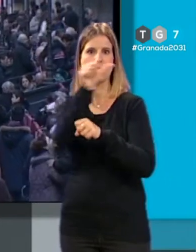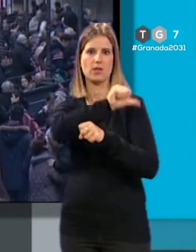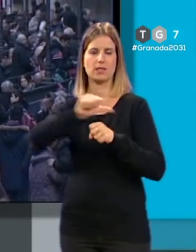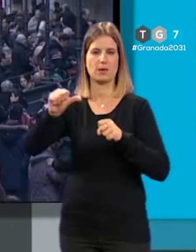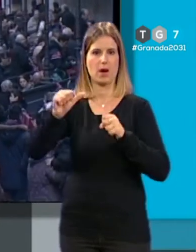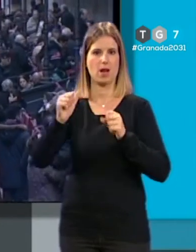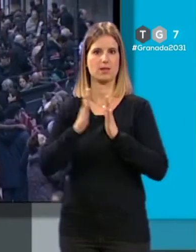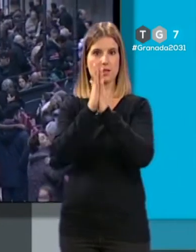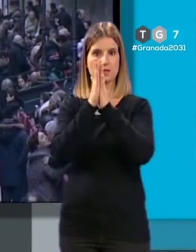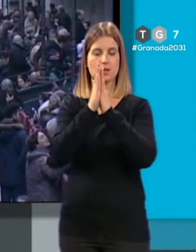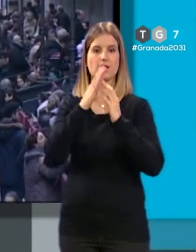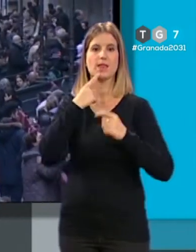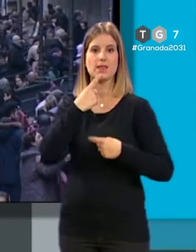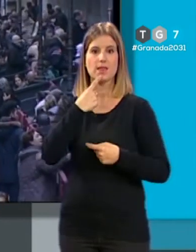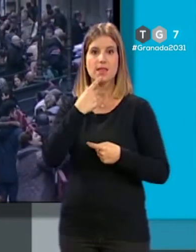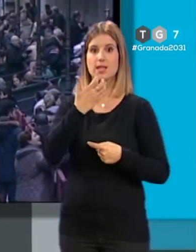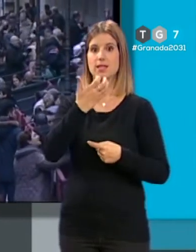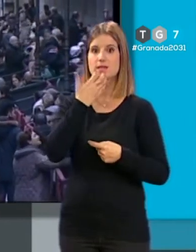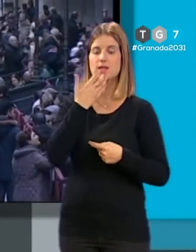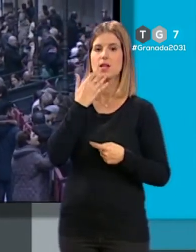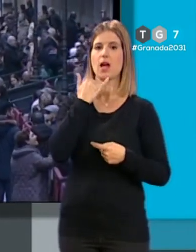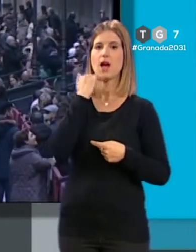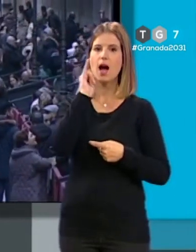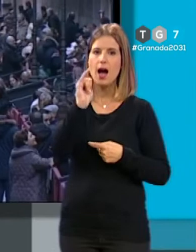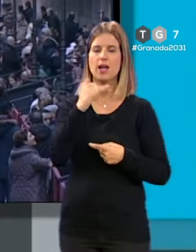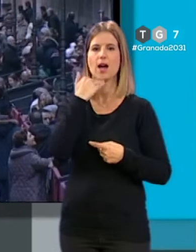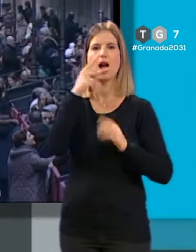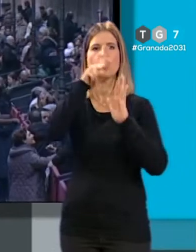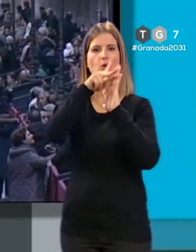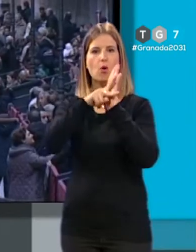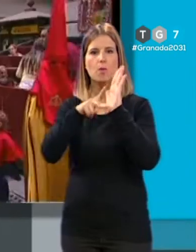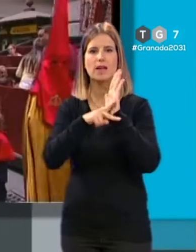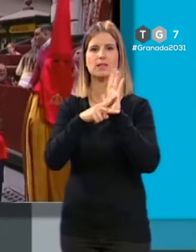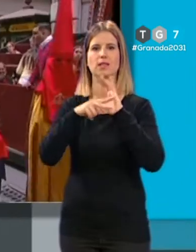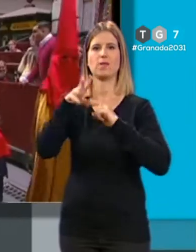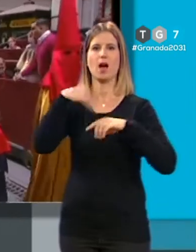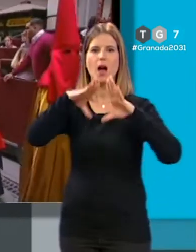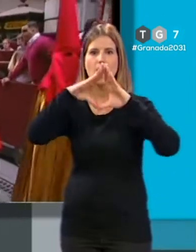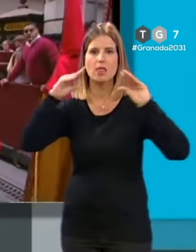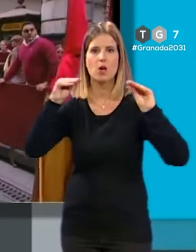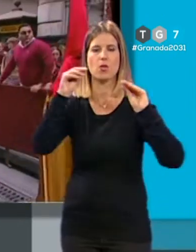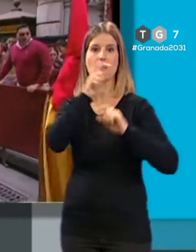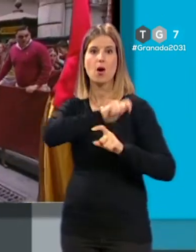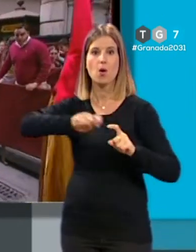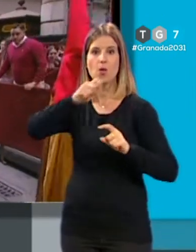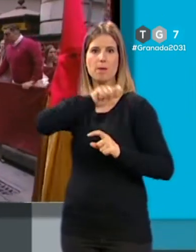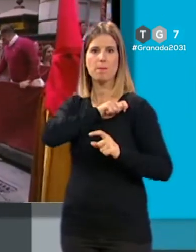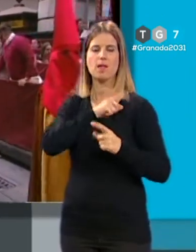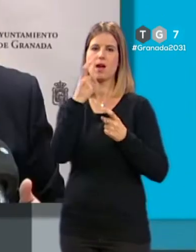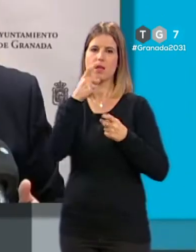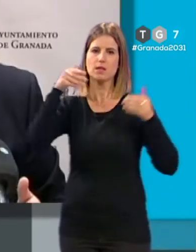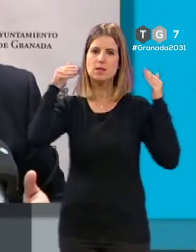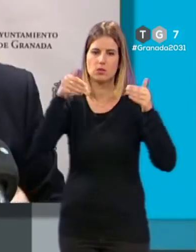Santa, afirmando que si hubiera alguna normativa autonómica o estatal que solicite actuaciones, se